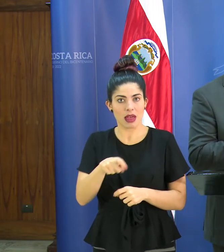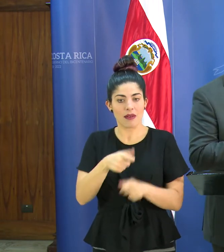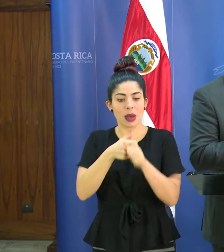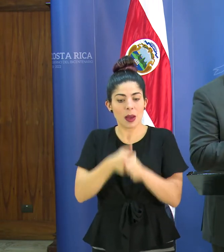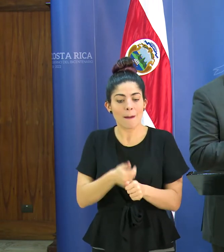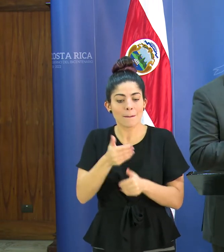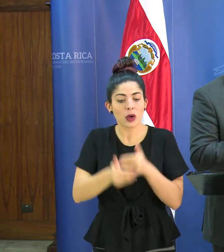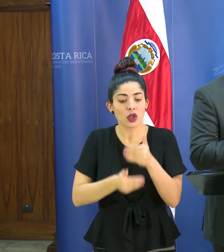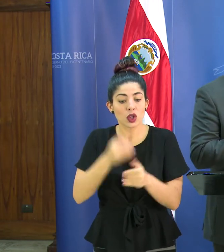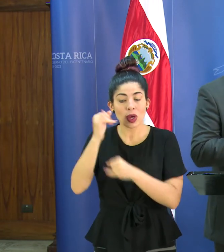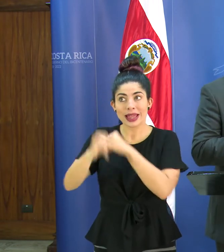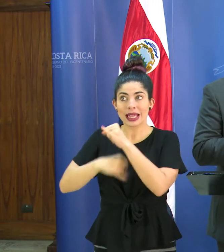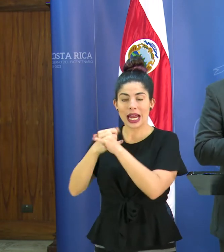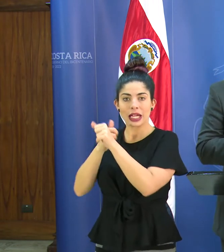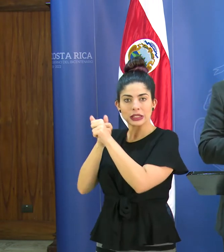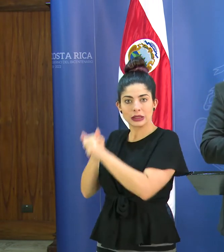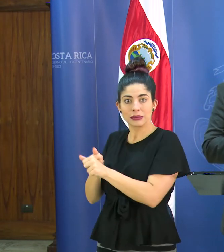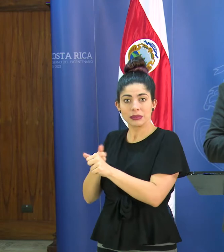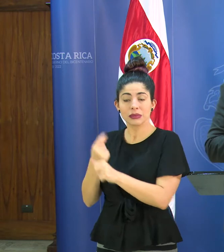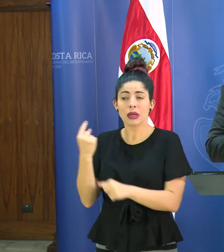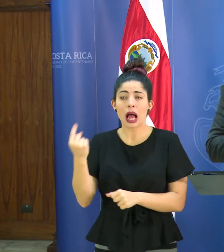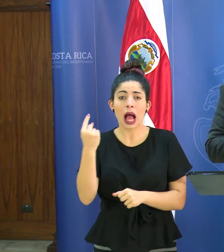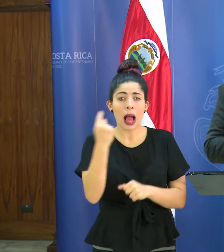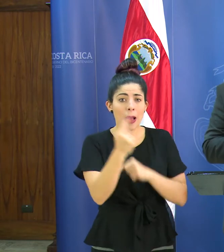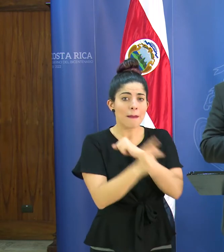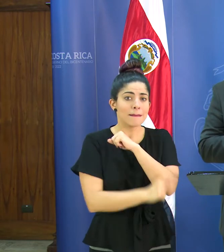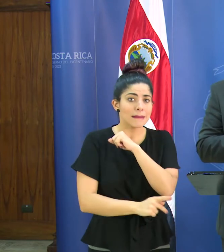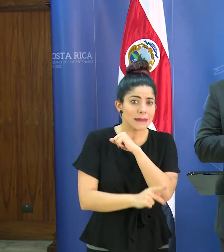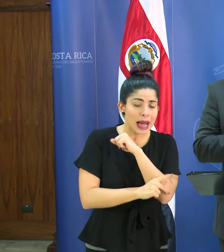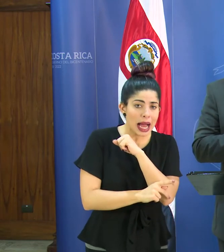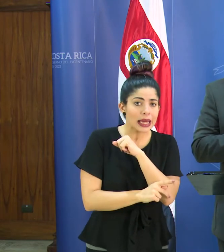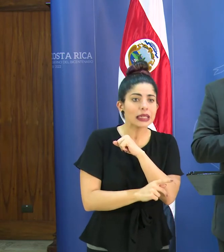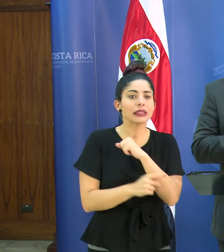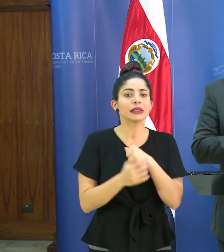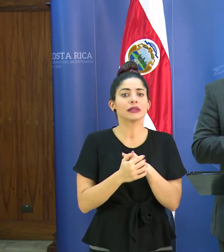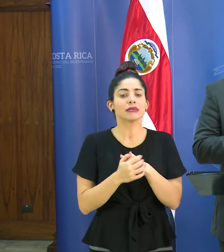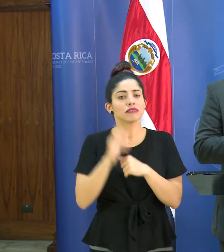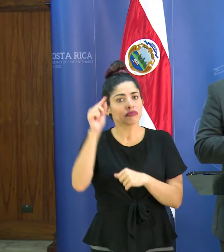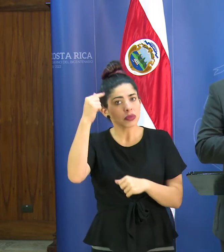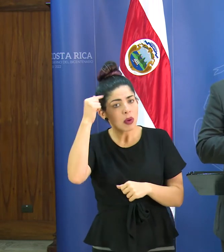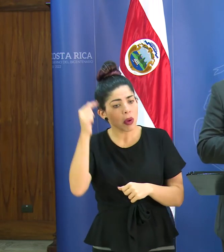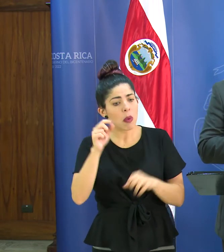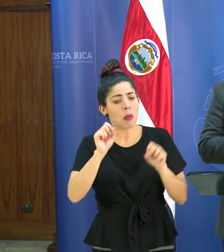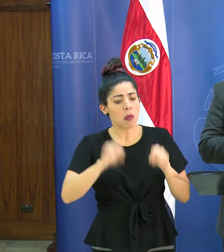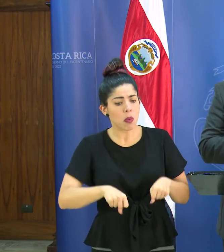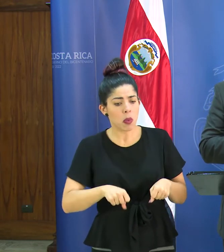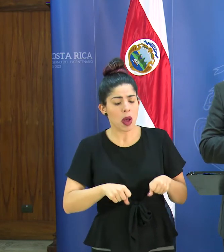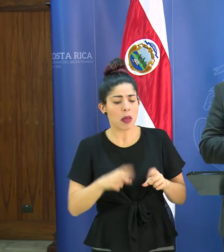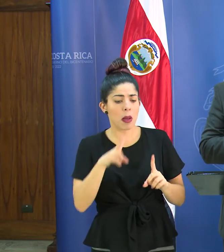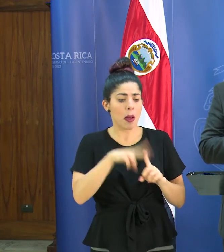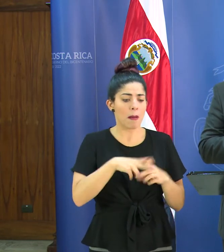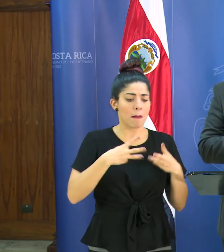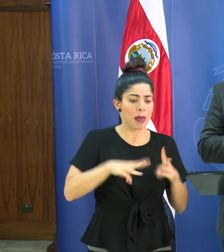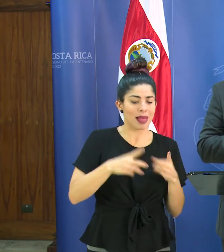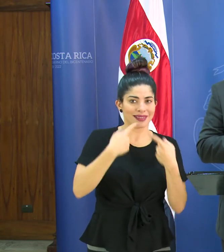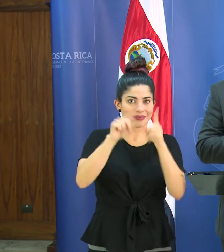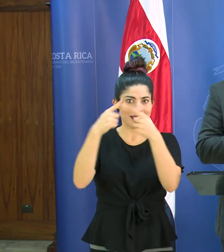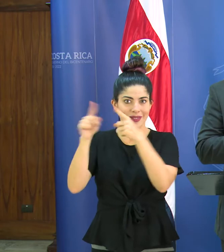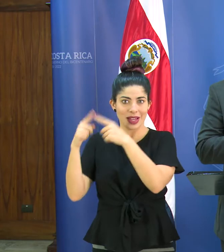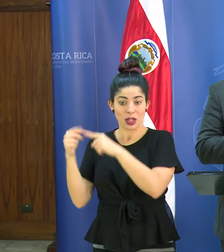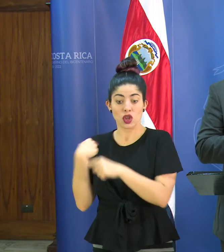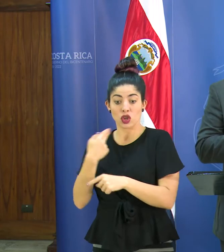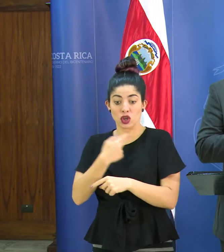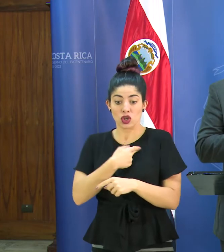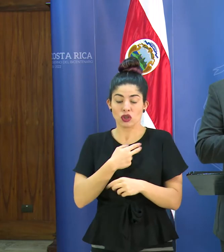protocolos internacionales cada país cada estado puede tomar una serie de medidas y nosotros estamos tomando